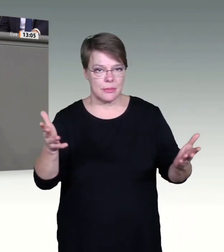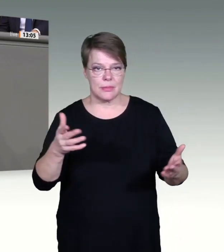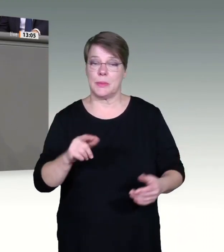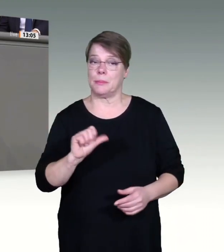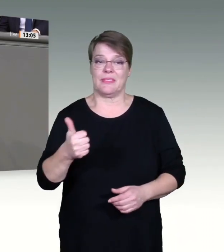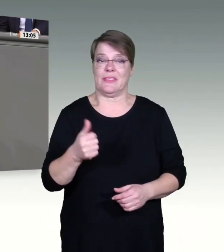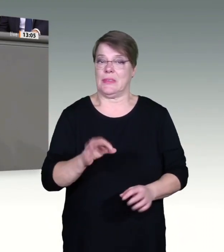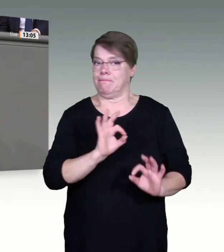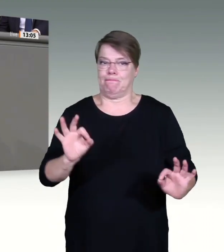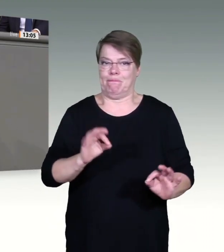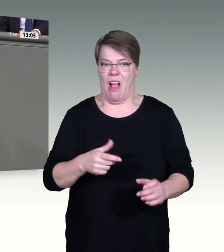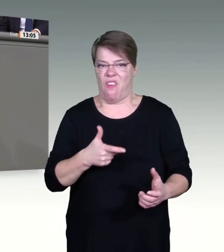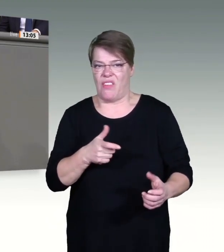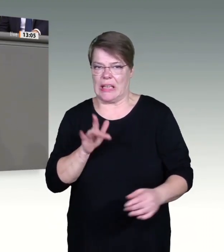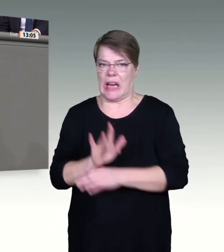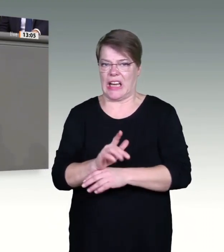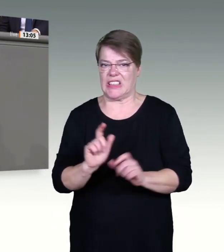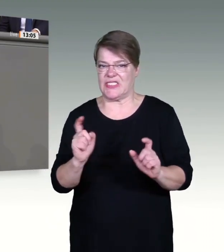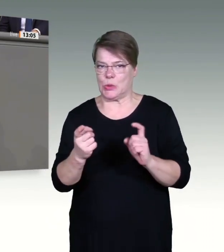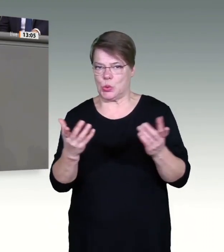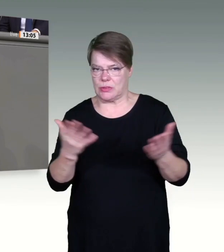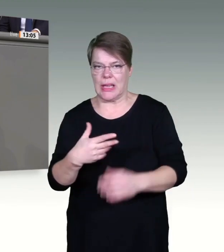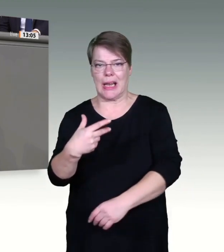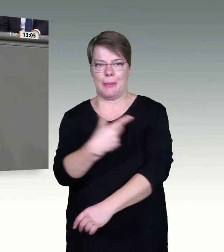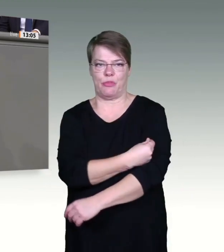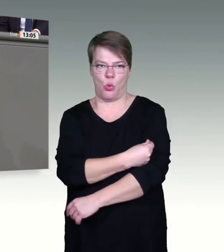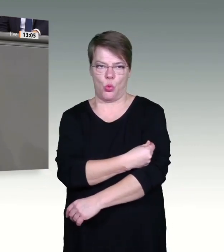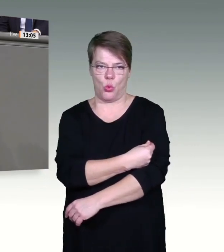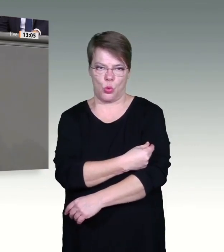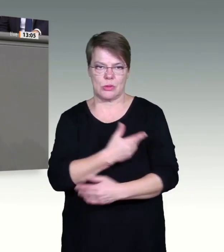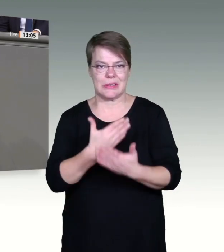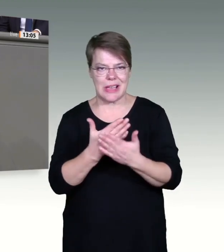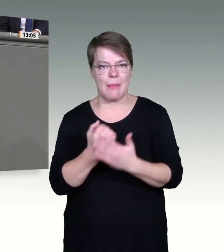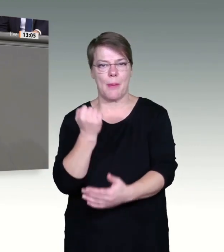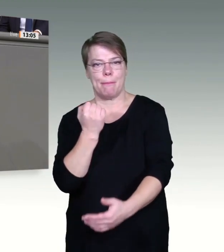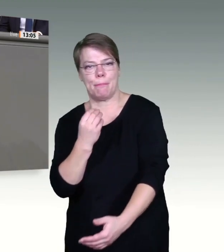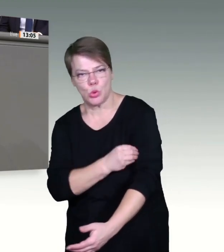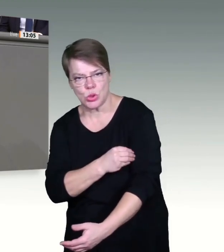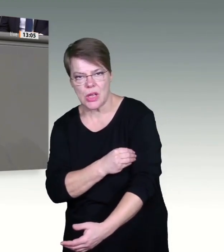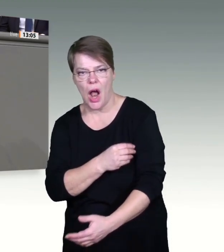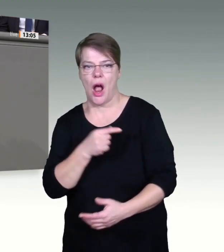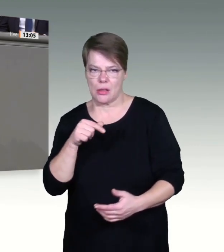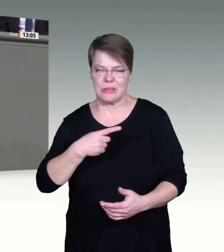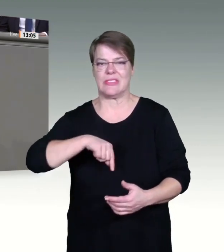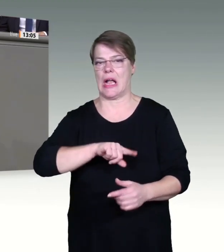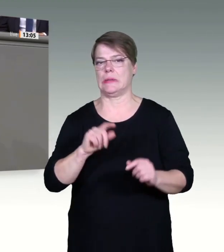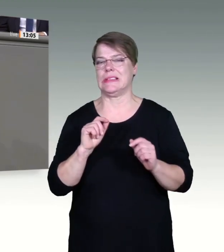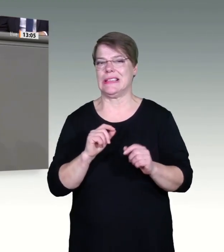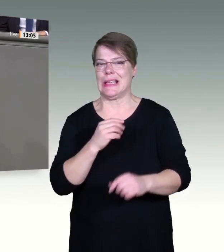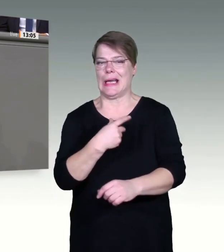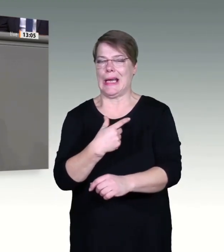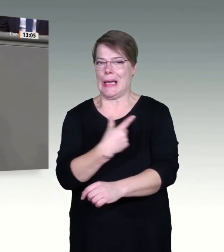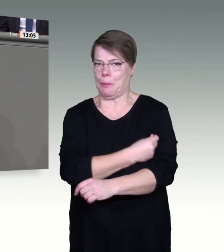verantwortlich eine Spritze setzen kann, soll auch impfen dürfen, künftig auch Apotheker, Zahnärzte und Tierärzte.